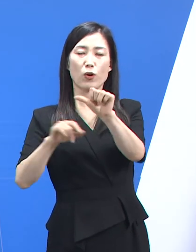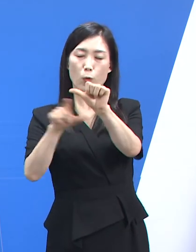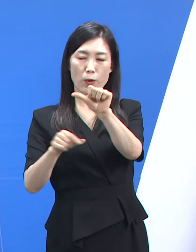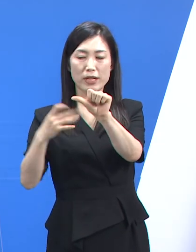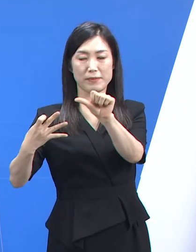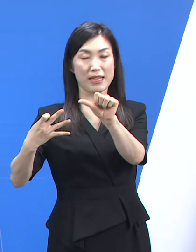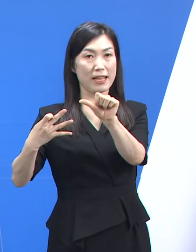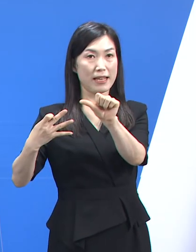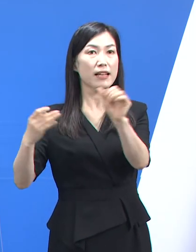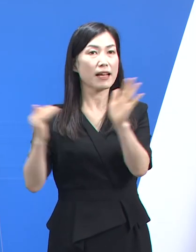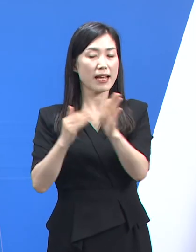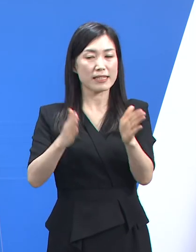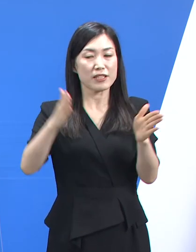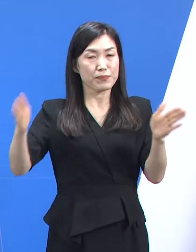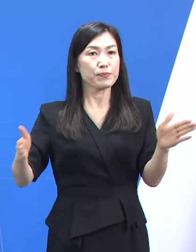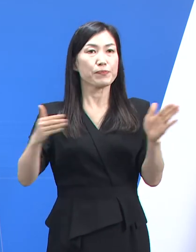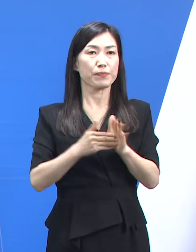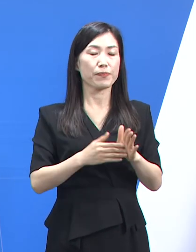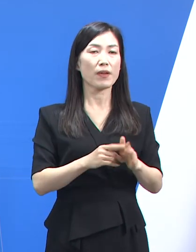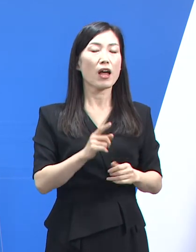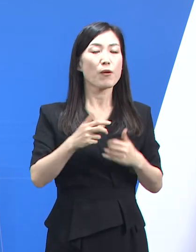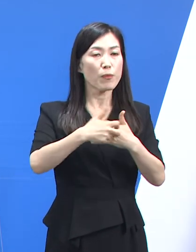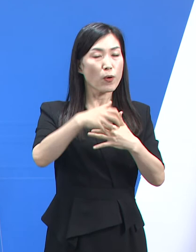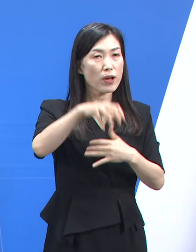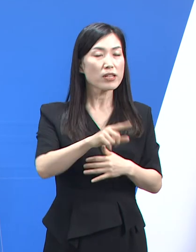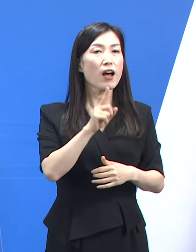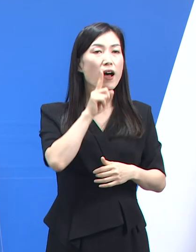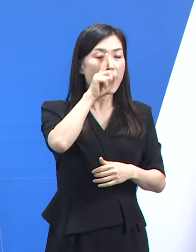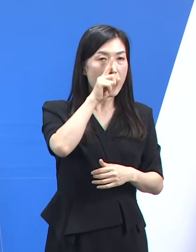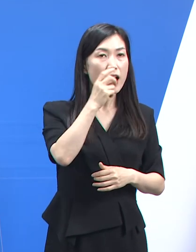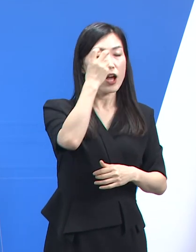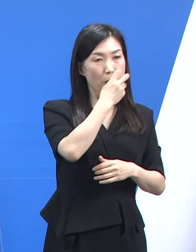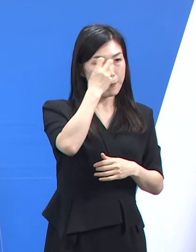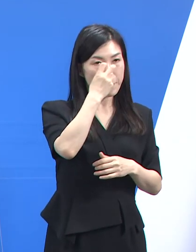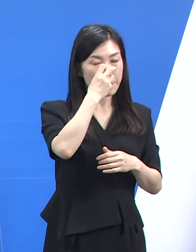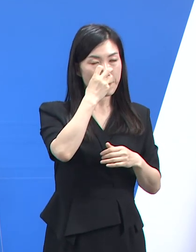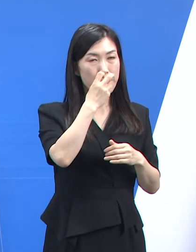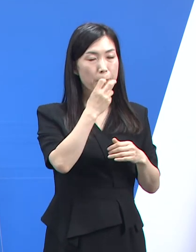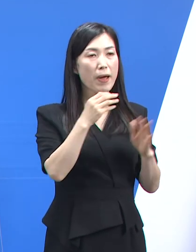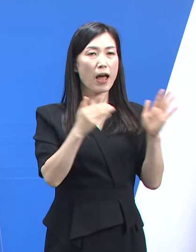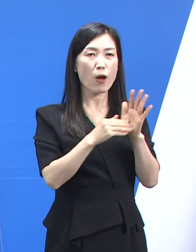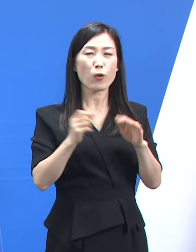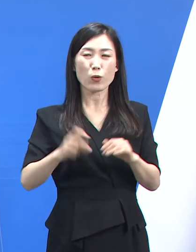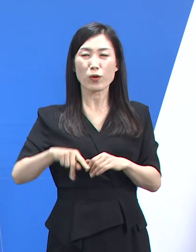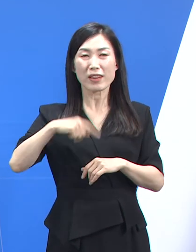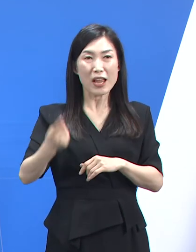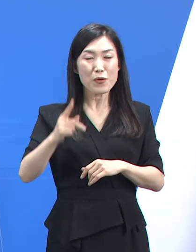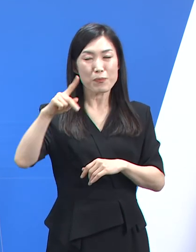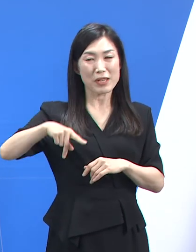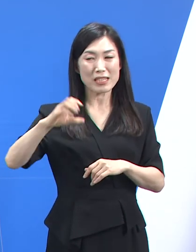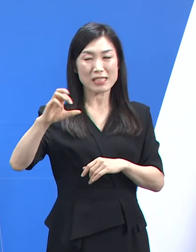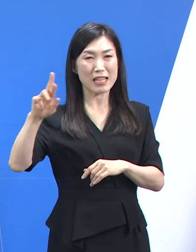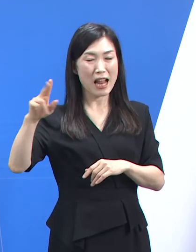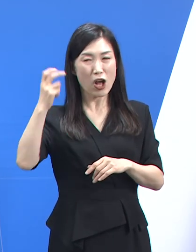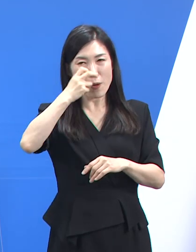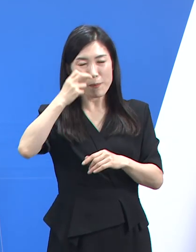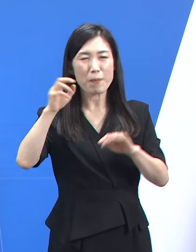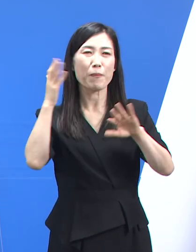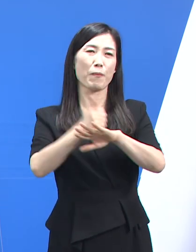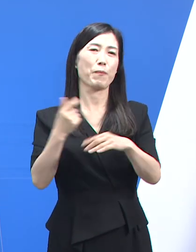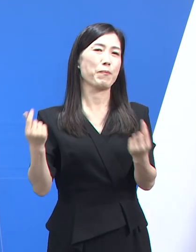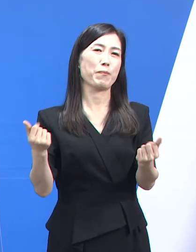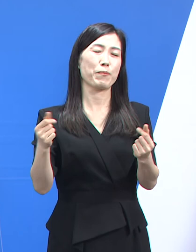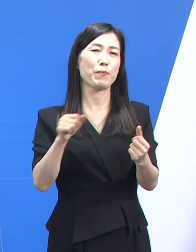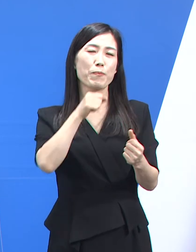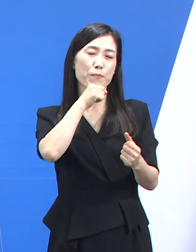의료기관 신속항원검사 양성자의 2차 PCR 검사 양성일치율은 90% 이상으로 정확도가 높은 것으로 분석되고